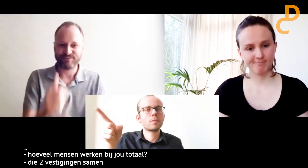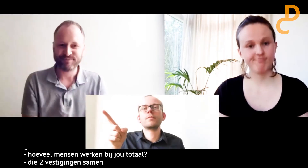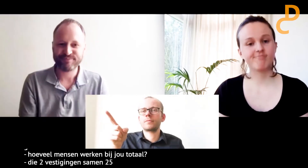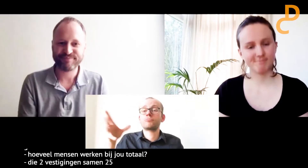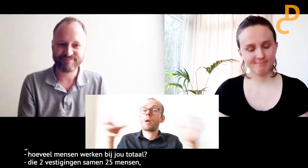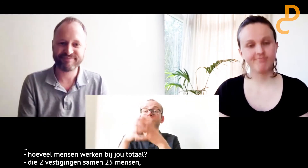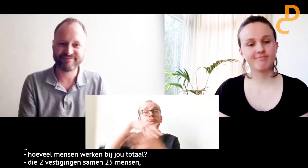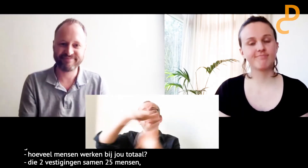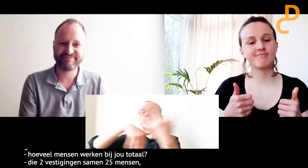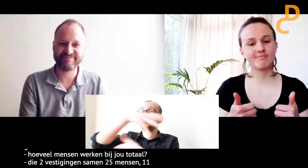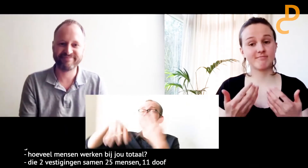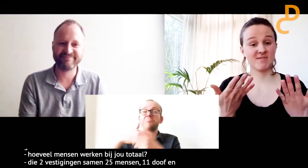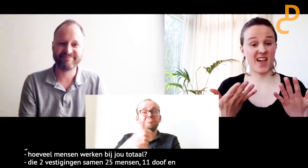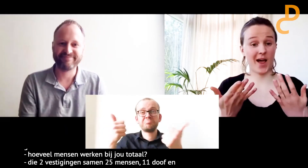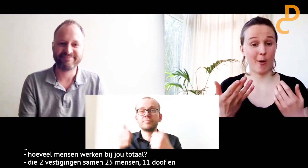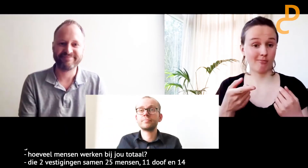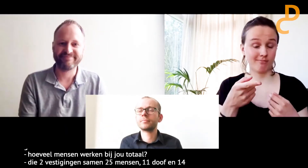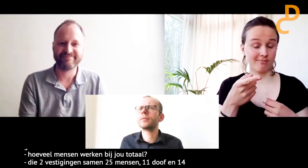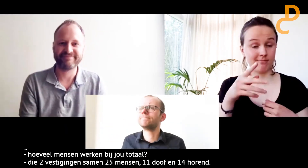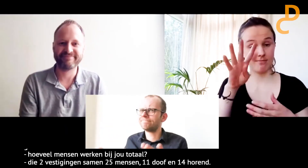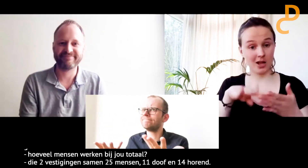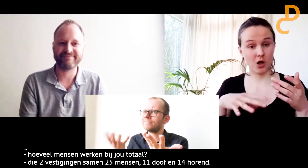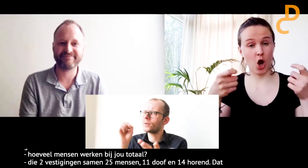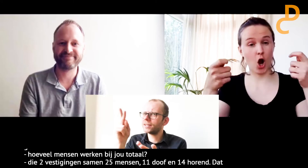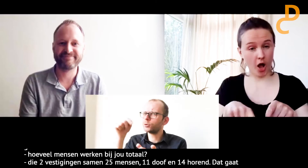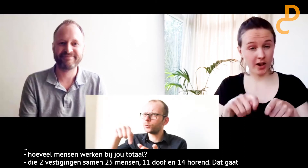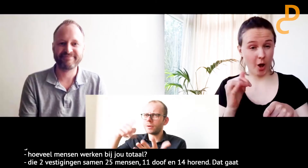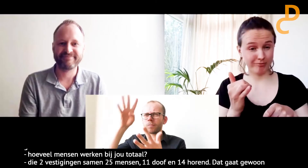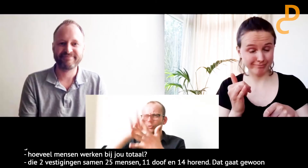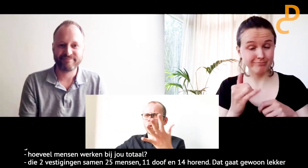14 horend. En dat gaat gewoon lekker door elkaar heen. Gaat heel goed. Oké.